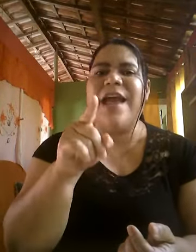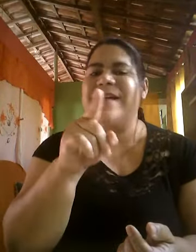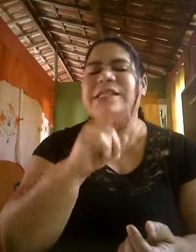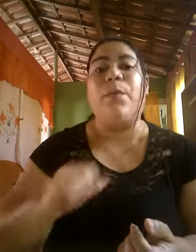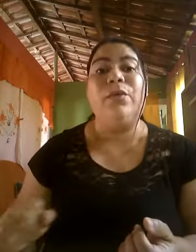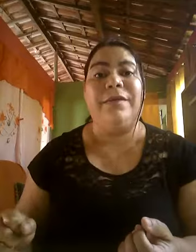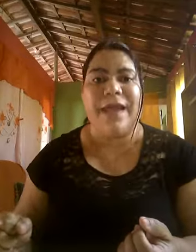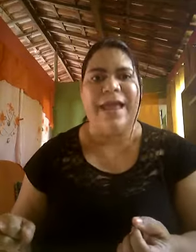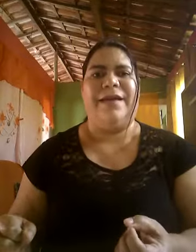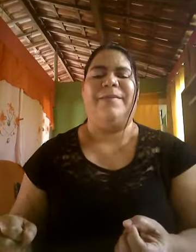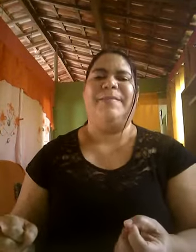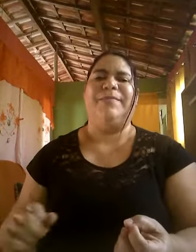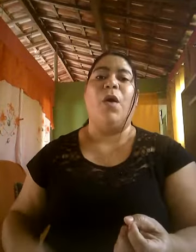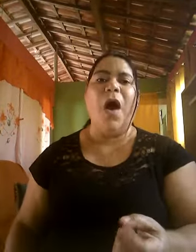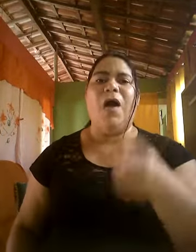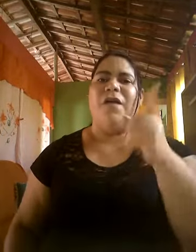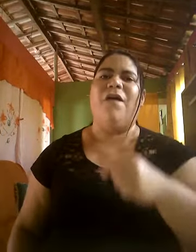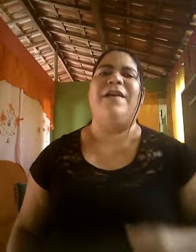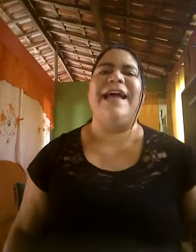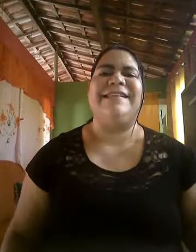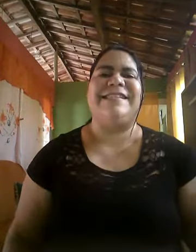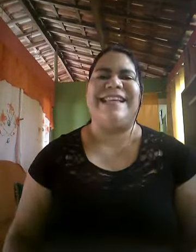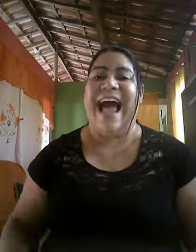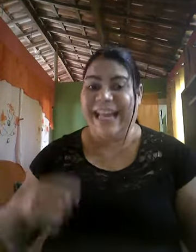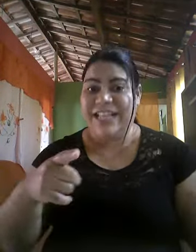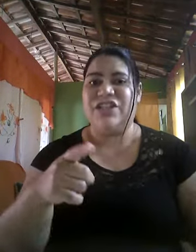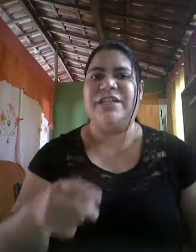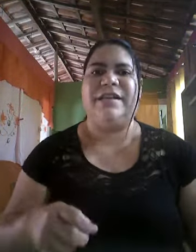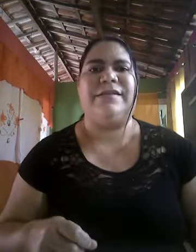responder. Oh, glórias, acreditas?